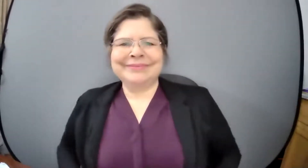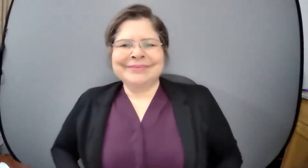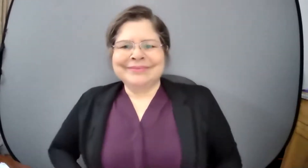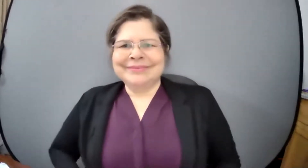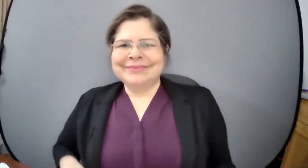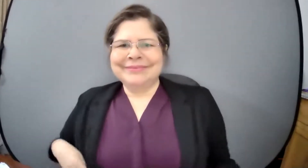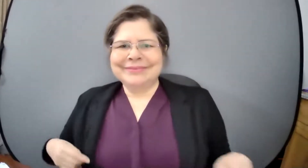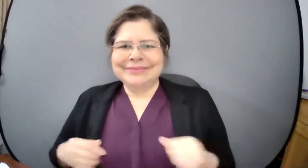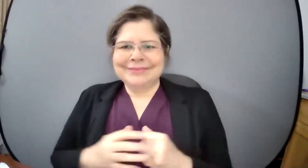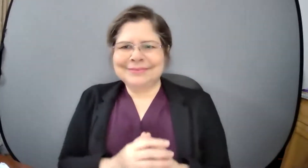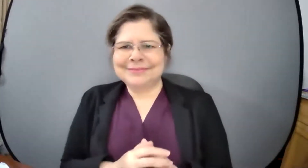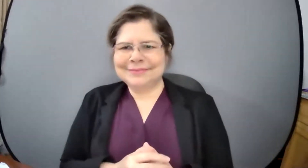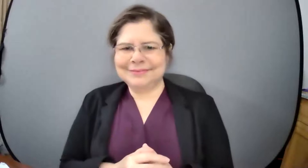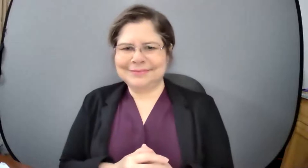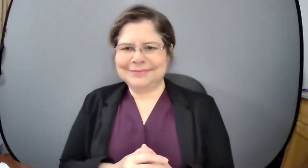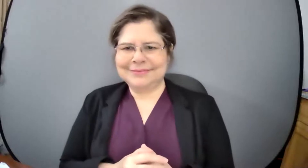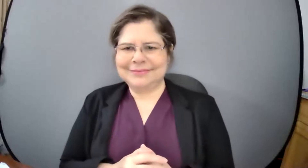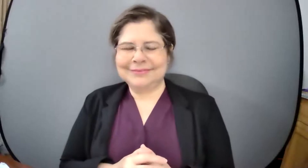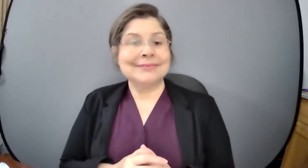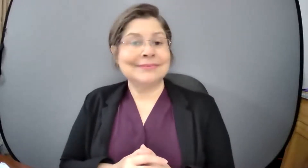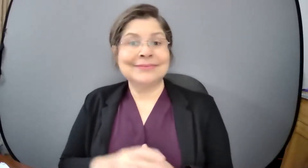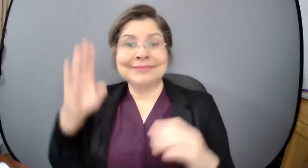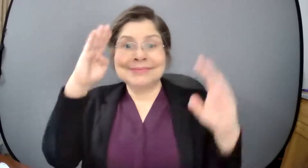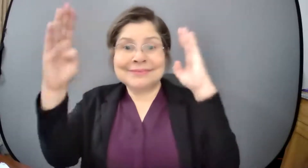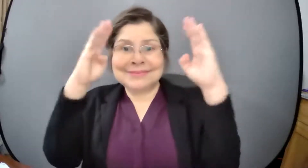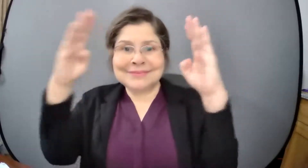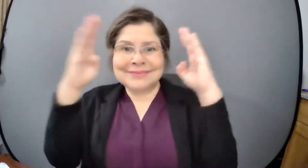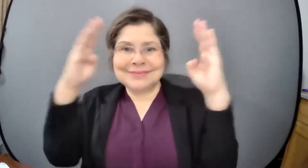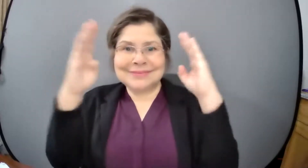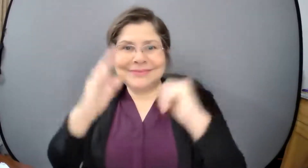Voy por ahí, hola, buenas noches, espero que estén bien.